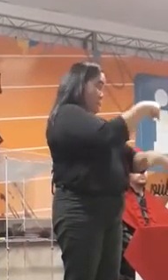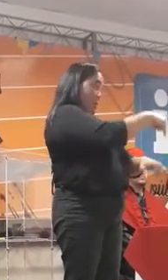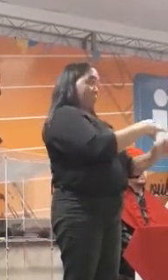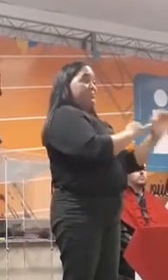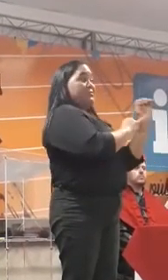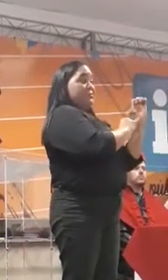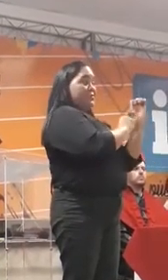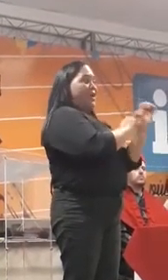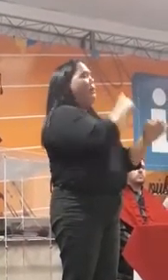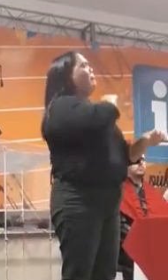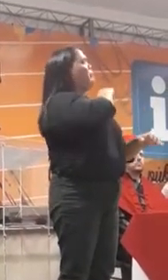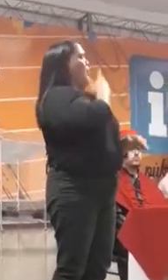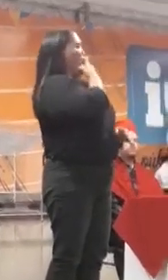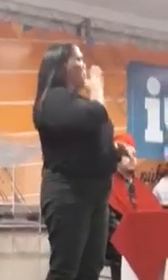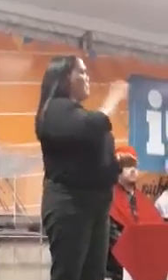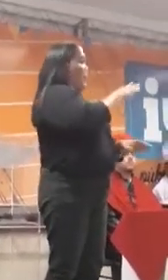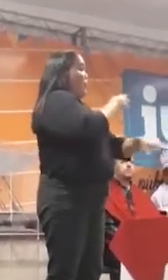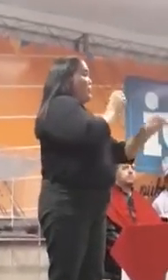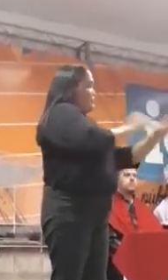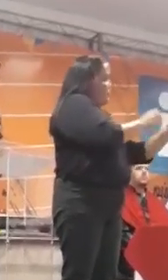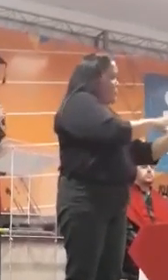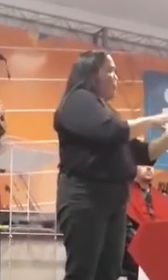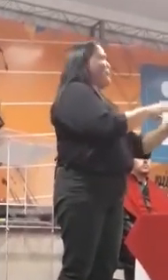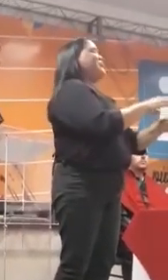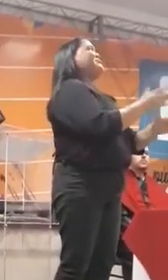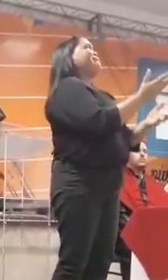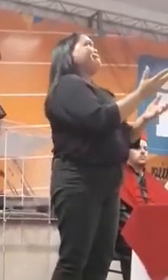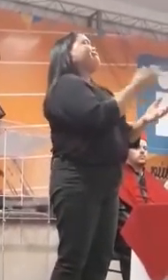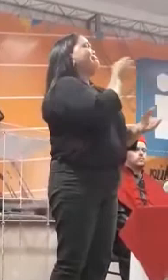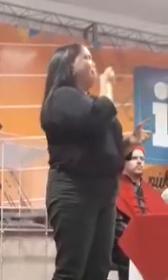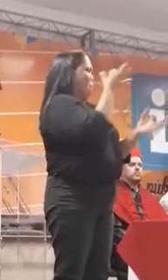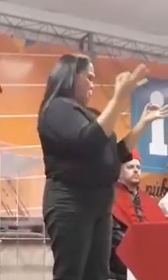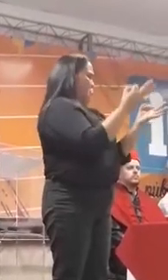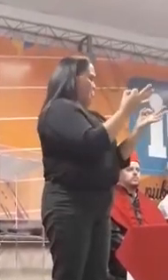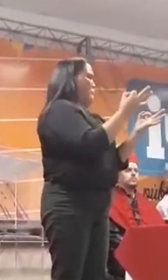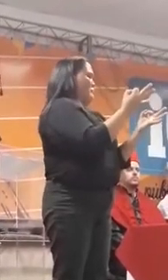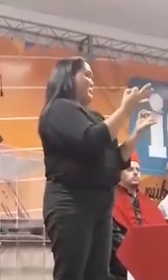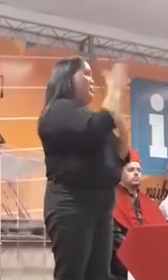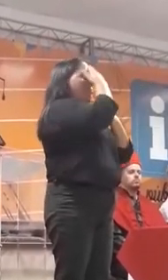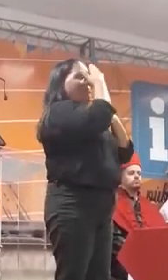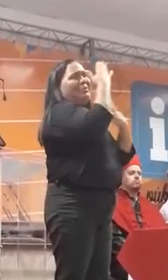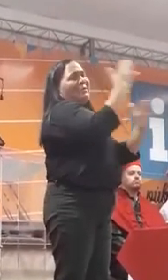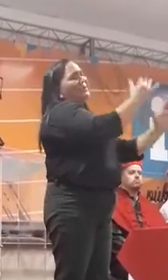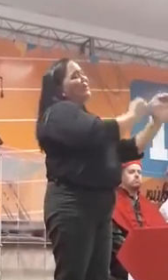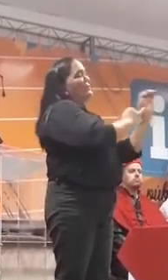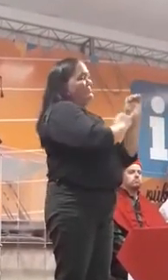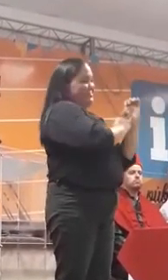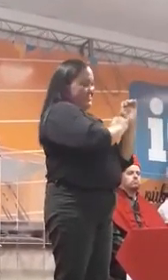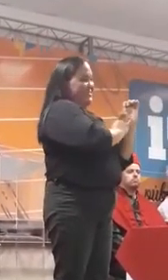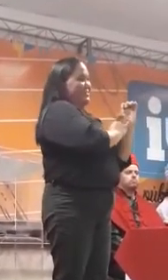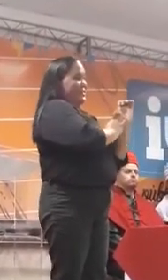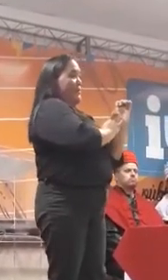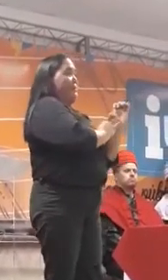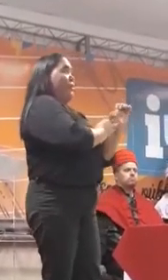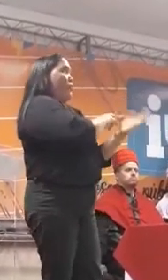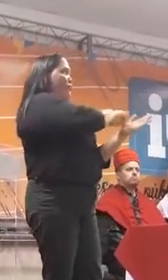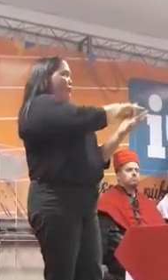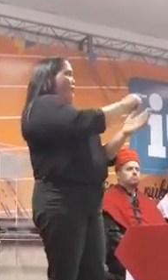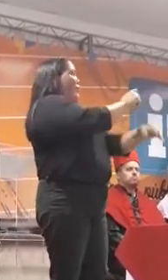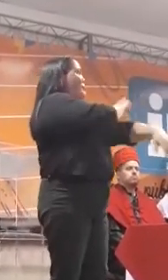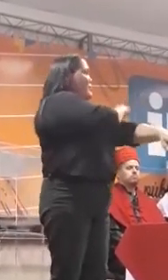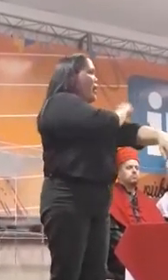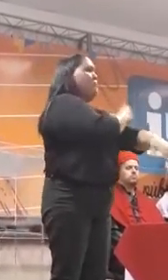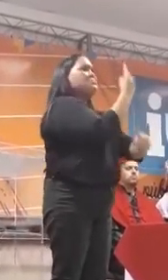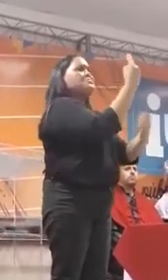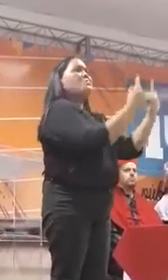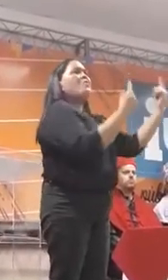educação pública de qualidade, por isso, muito obrigado pelo IEMA. Muitos estudantes que estão aqui, vieram